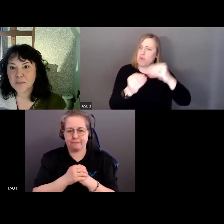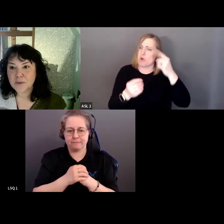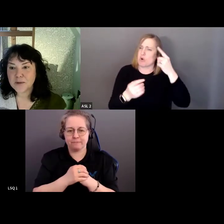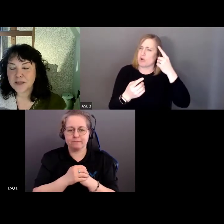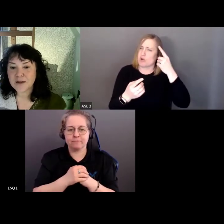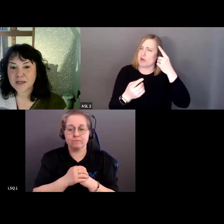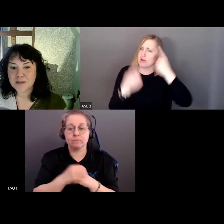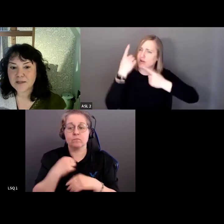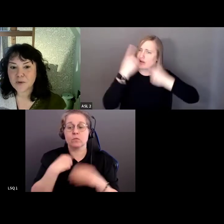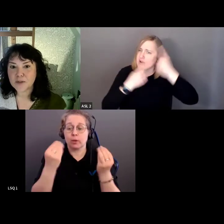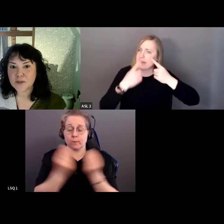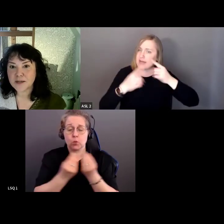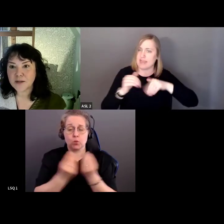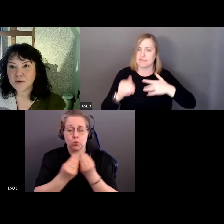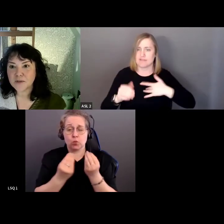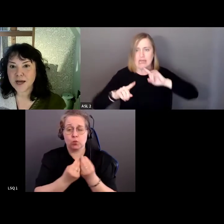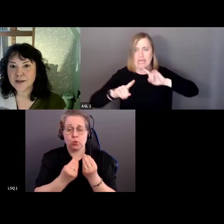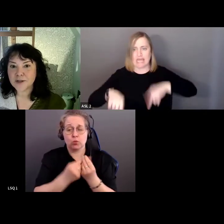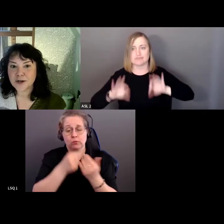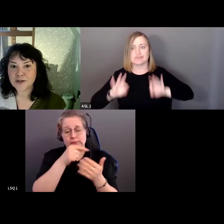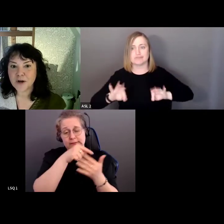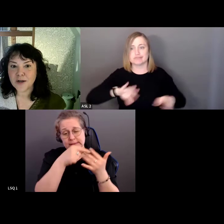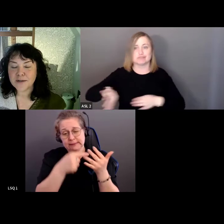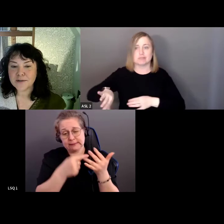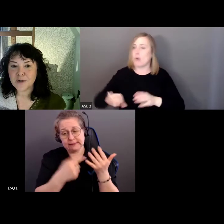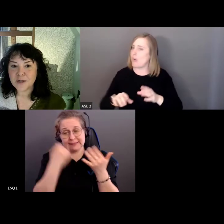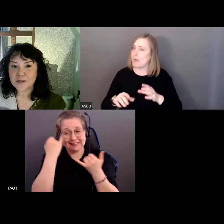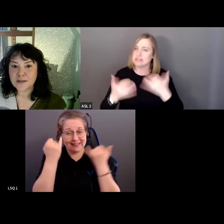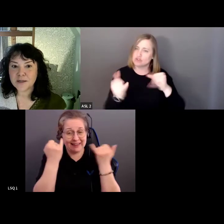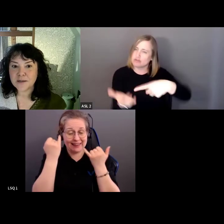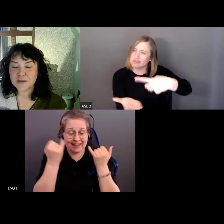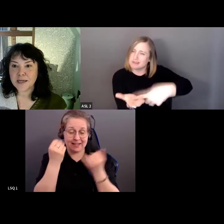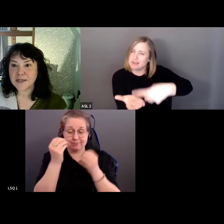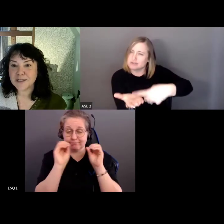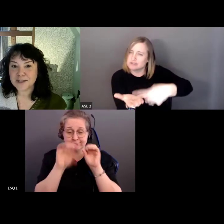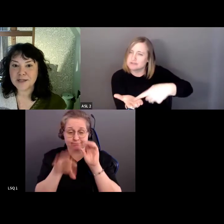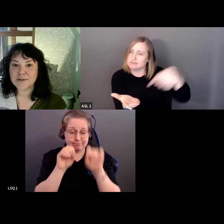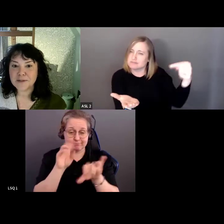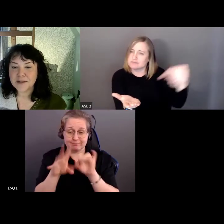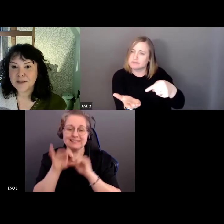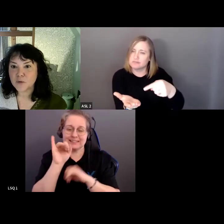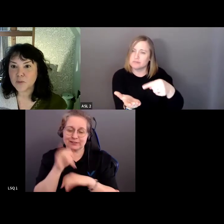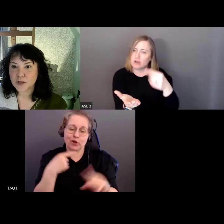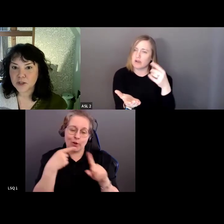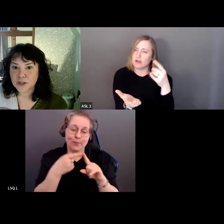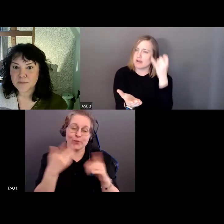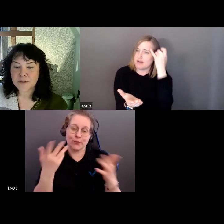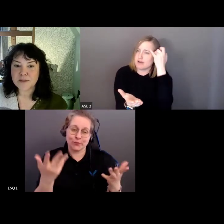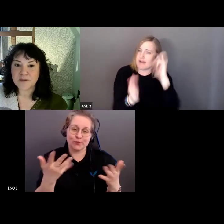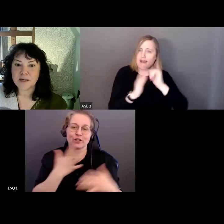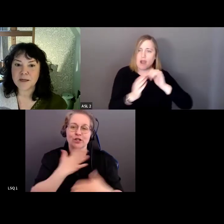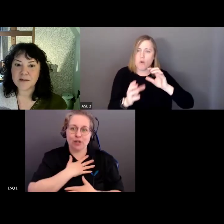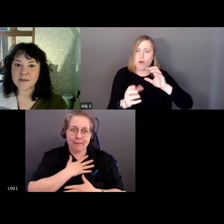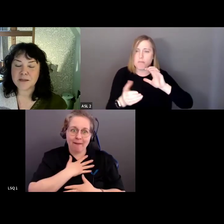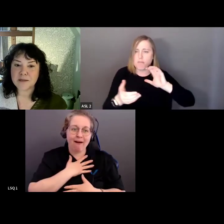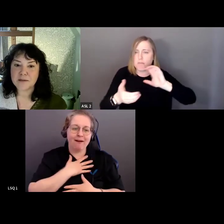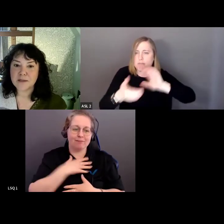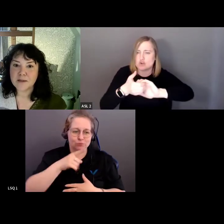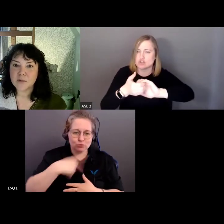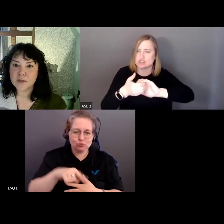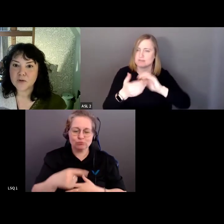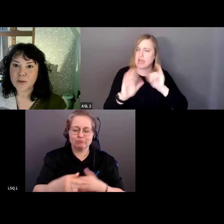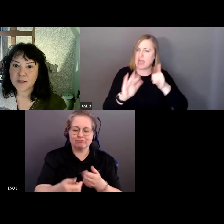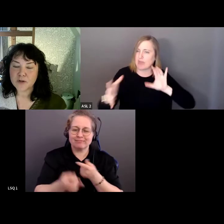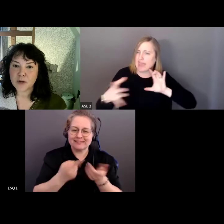donné beaucoup, beaucoup d'idées. C'était ça l'idée. J'aimerais que nous ayons un dialogue sur l